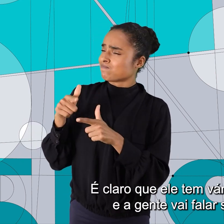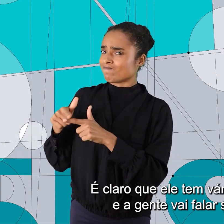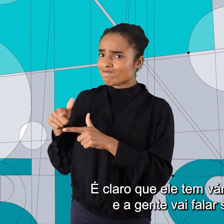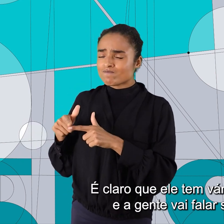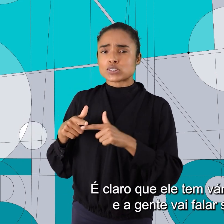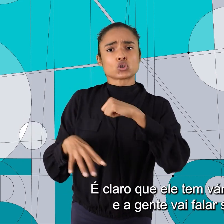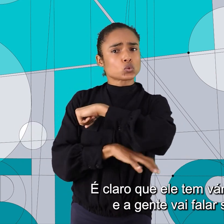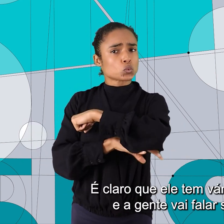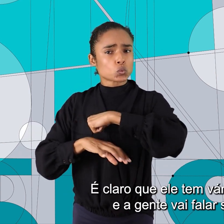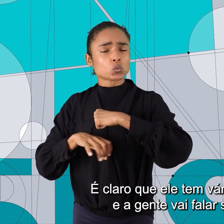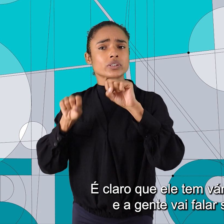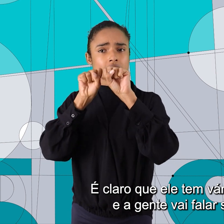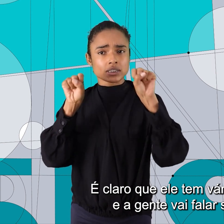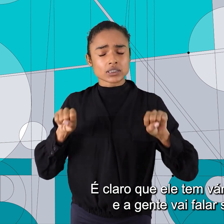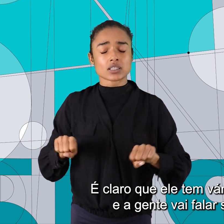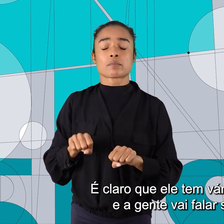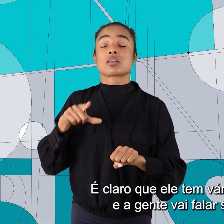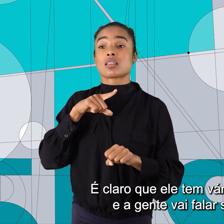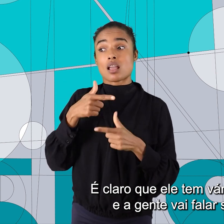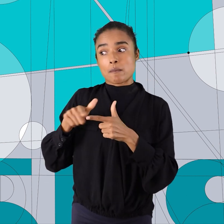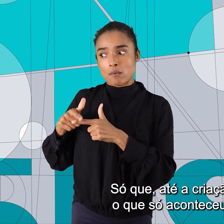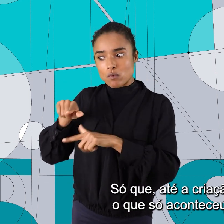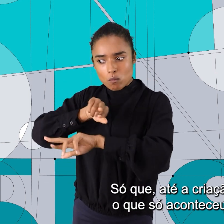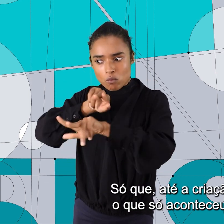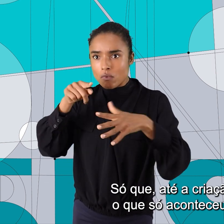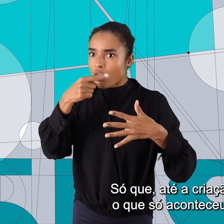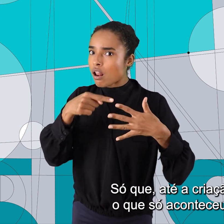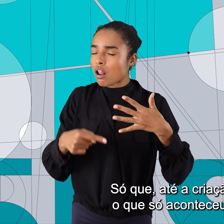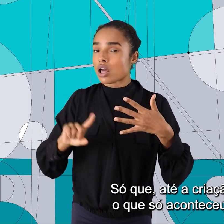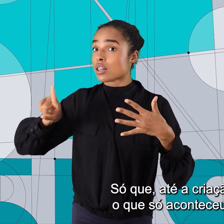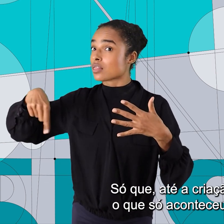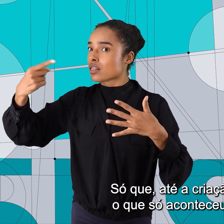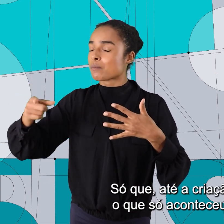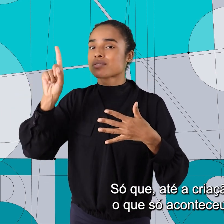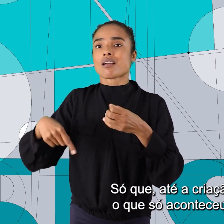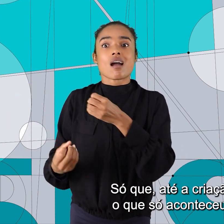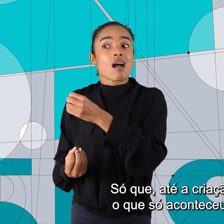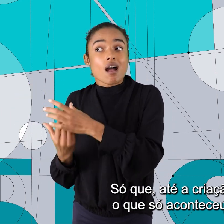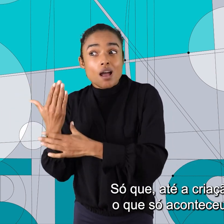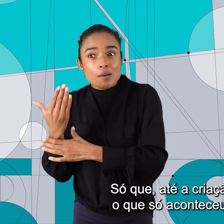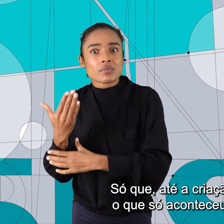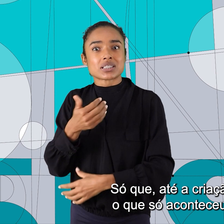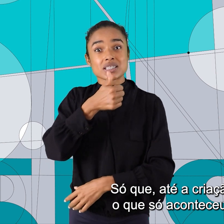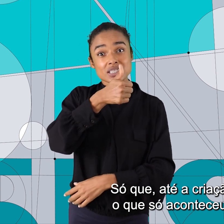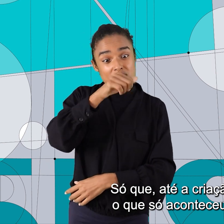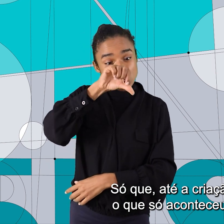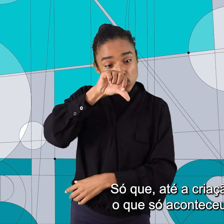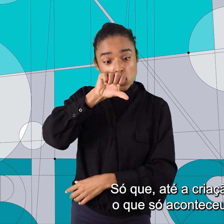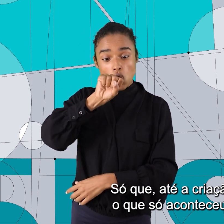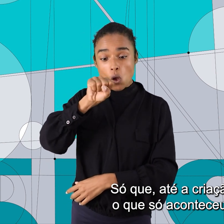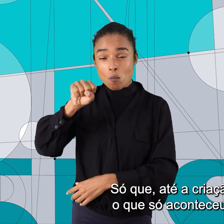problemas e a gente vai falar sobre eles. Só que, até a criação do SUS, o que só aconteceu em